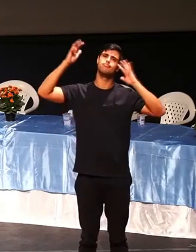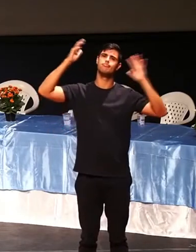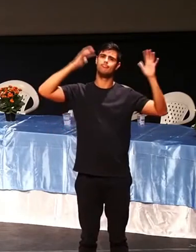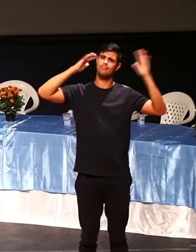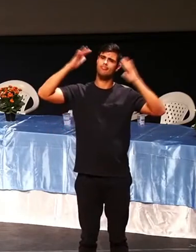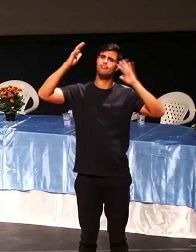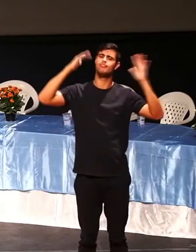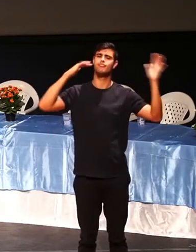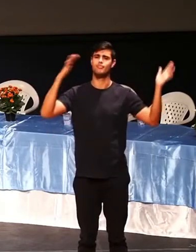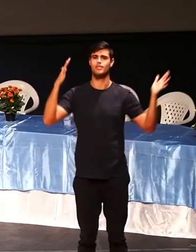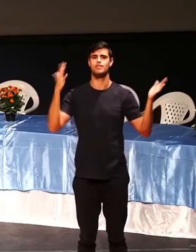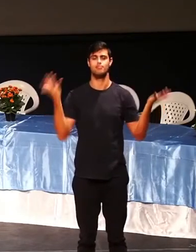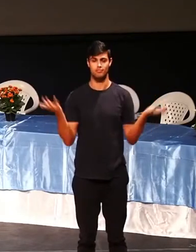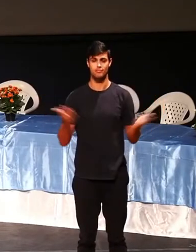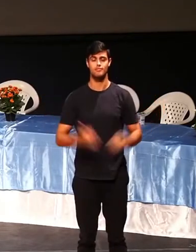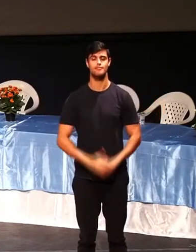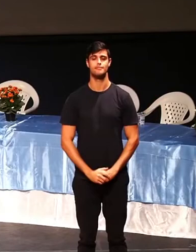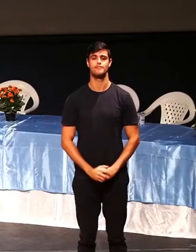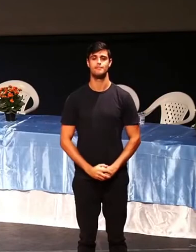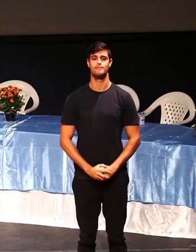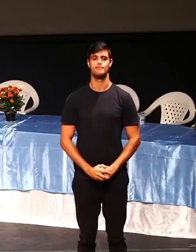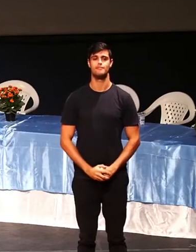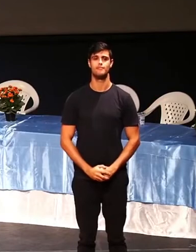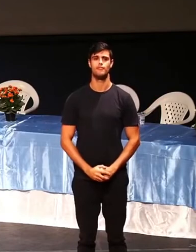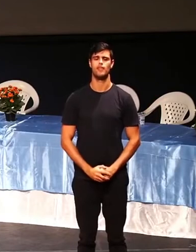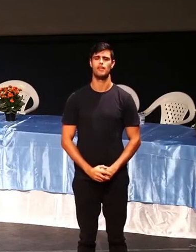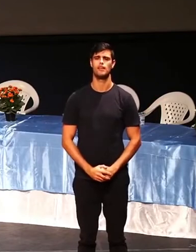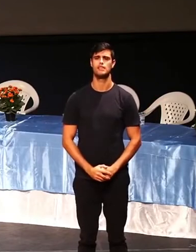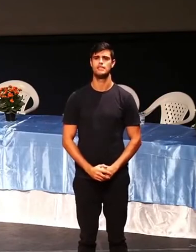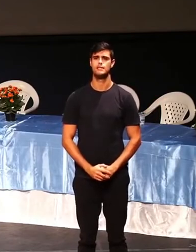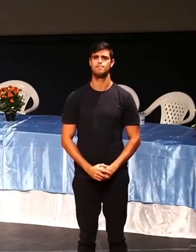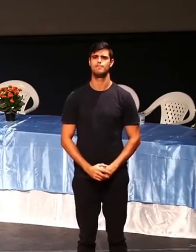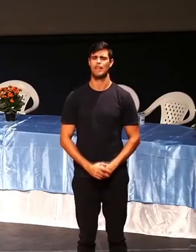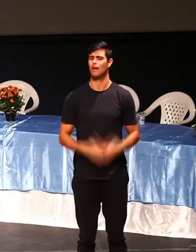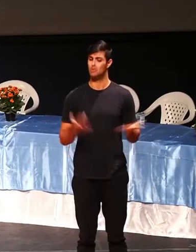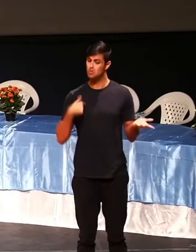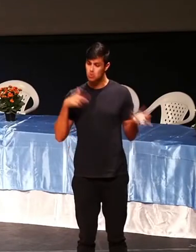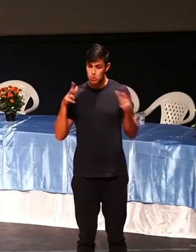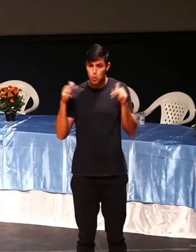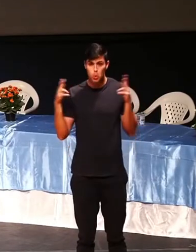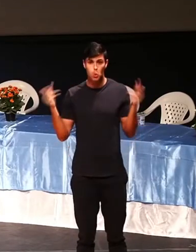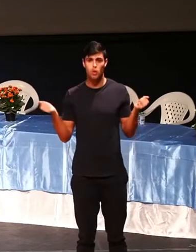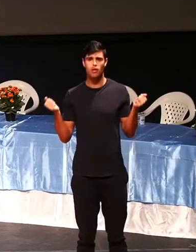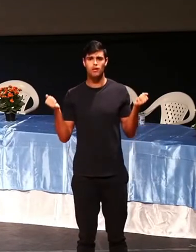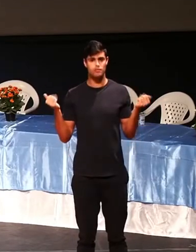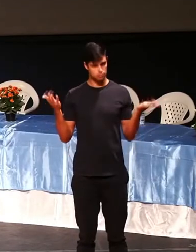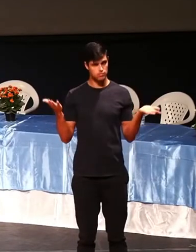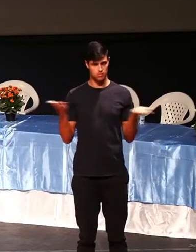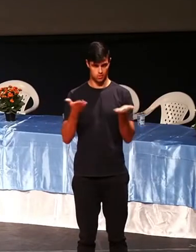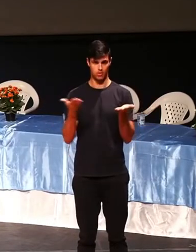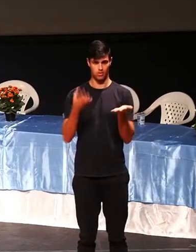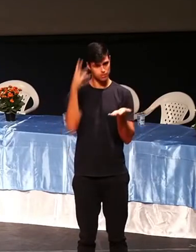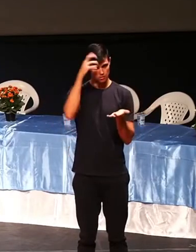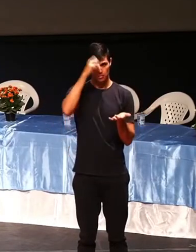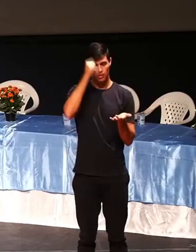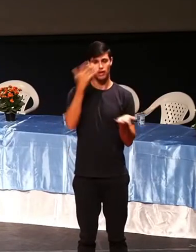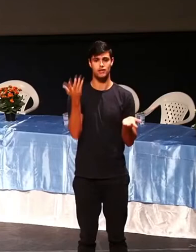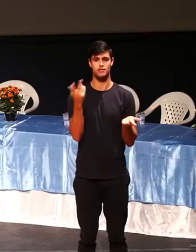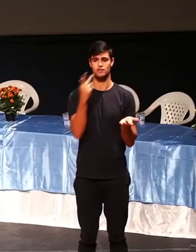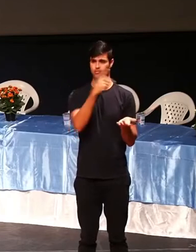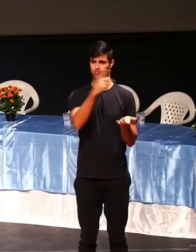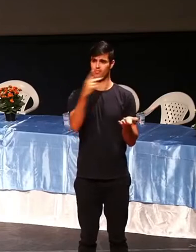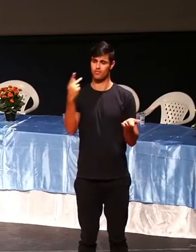no momento presente. Ah, Fábio, eu nunca fiz isso. Então, aprende. É você que vai se equilibrar.